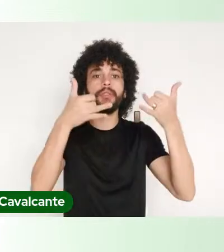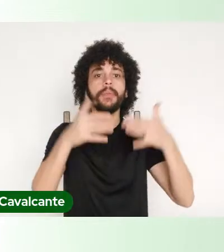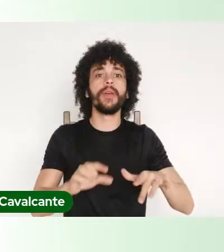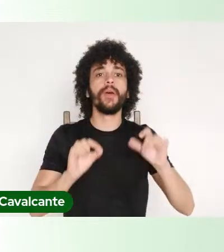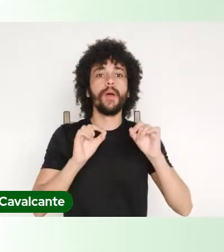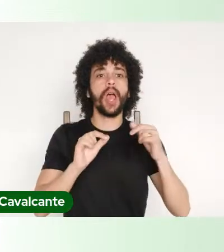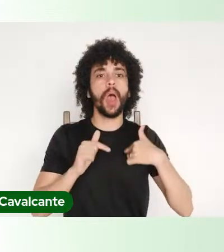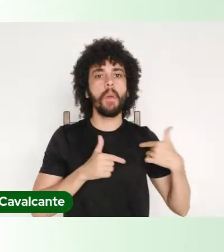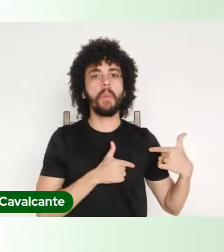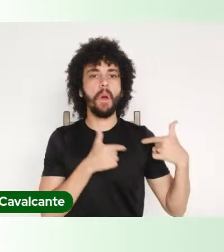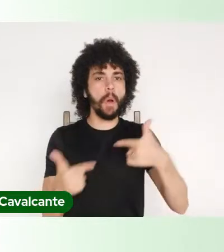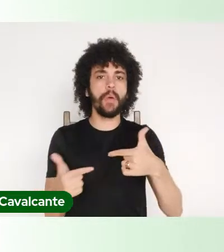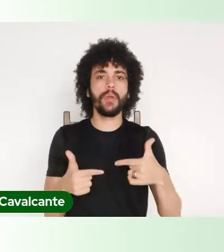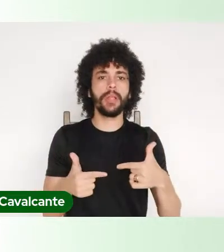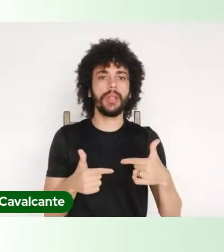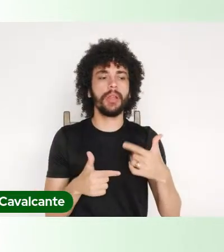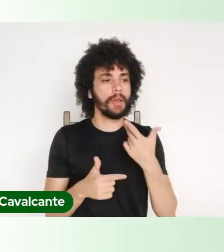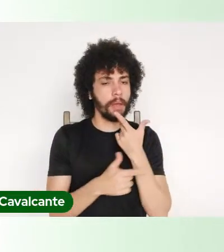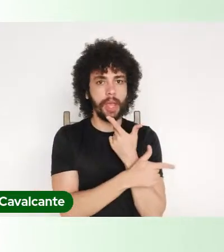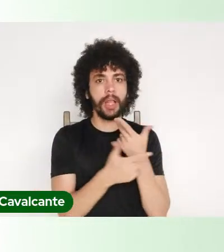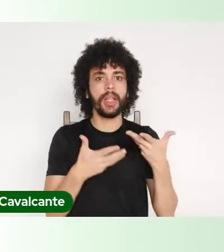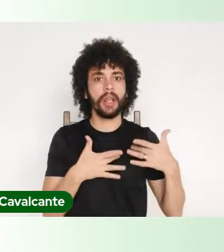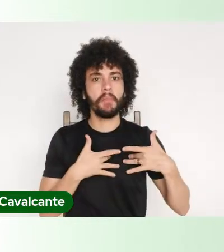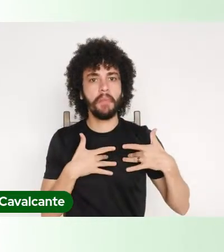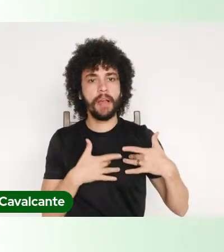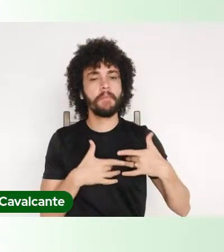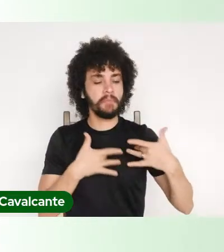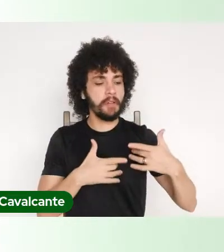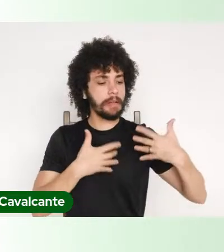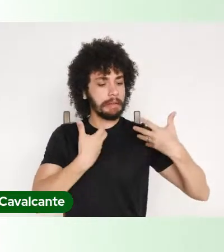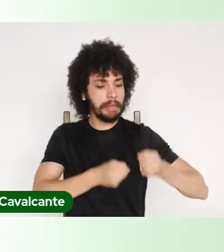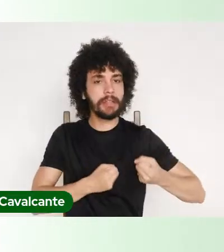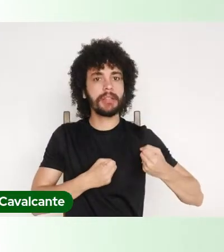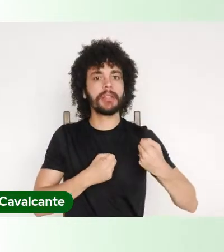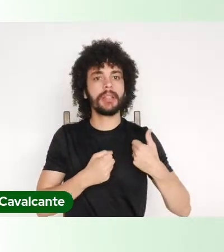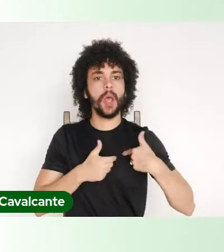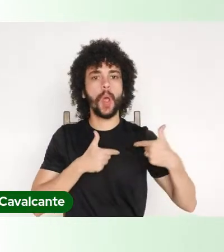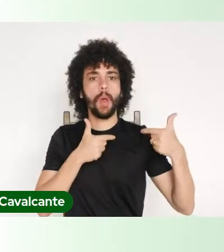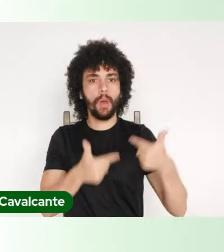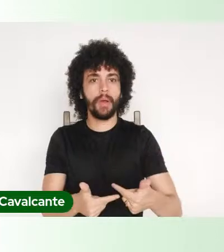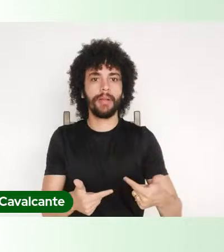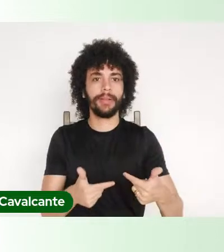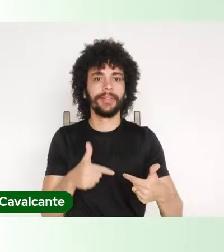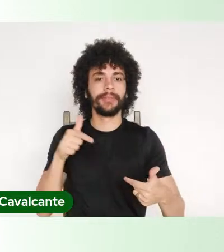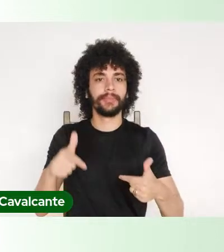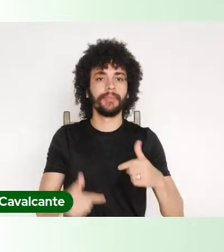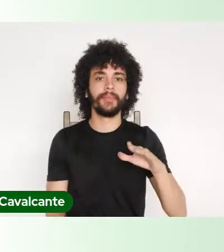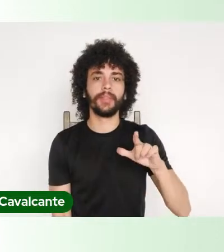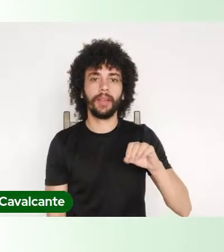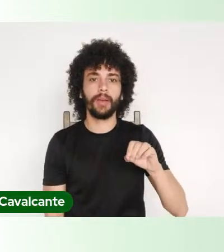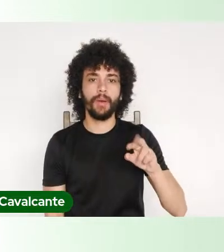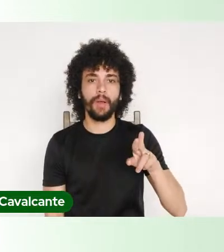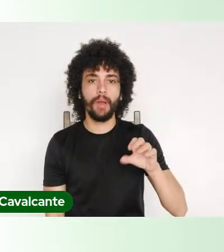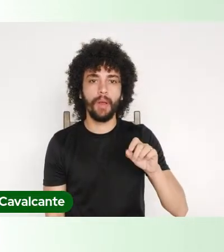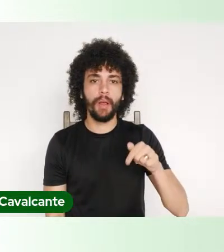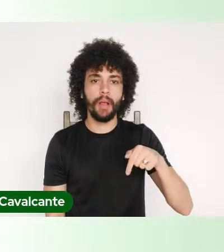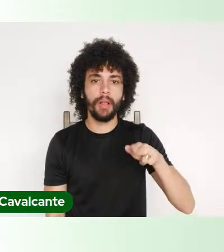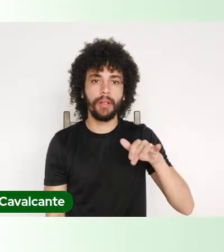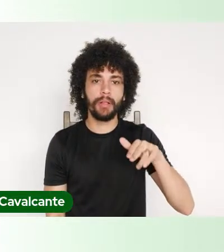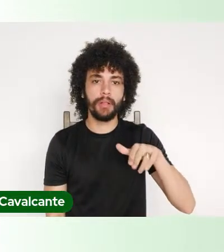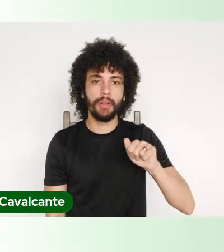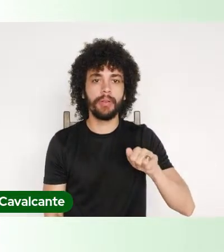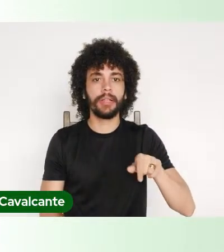e como eles estão dispostos a enfrentar a questão da cloroquina, a questão do